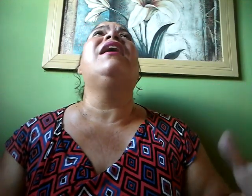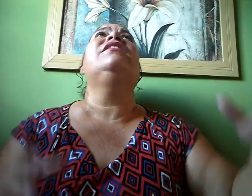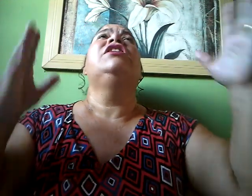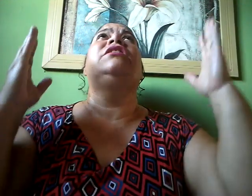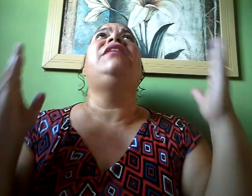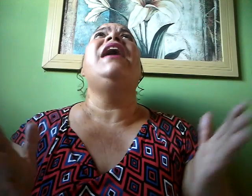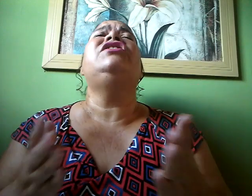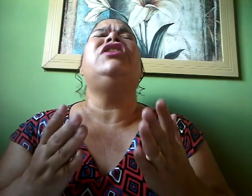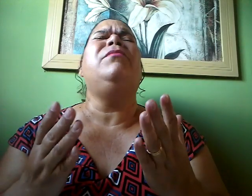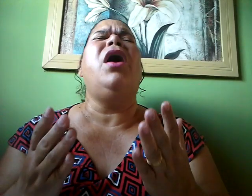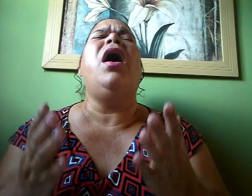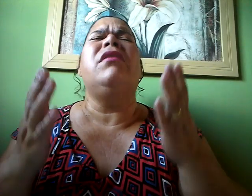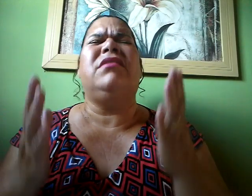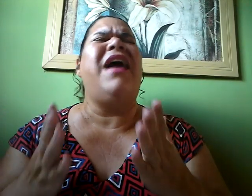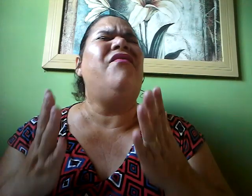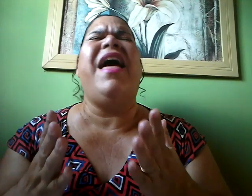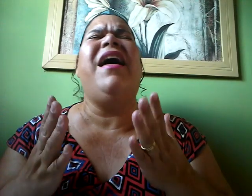Deixe-me outra vez